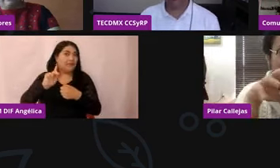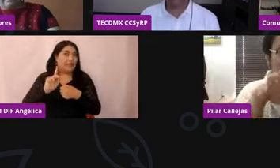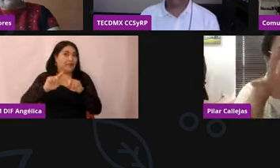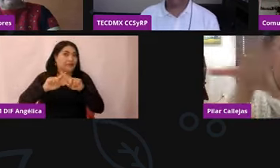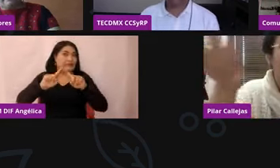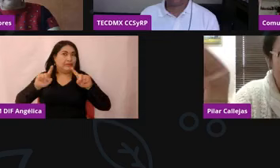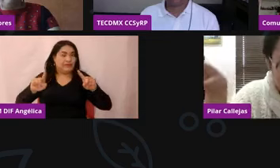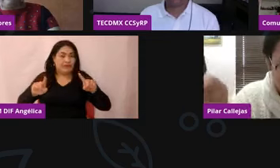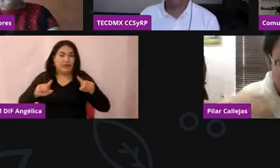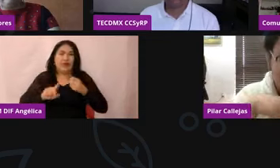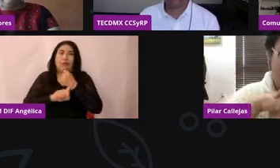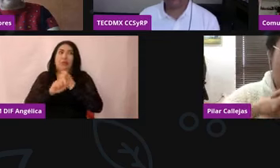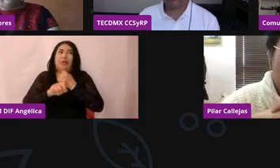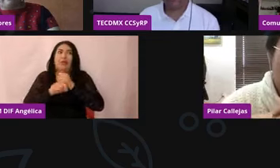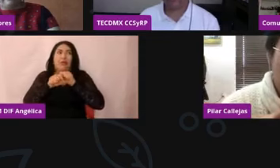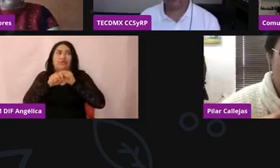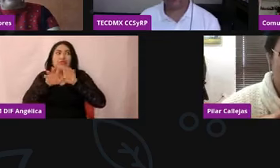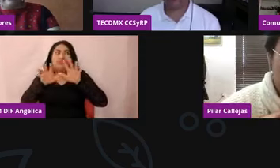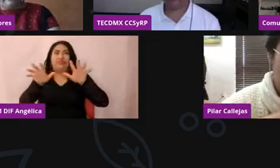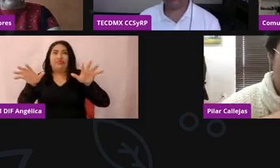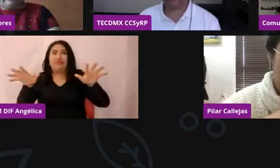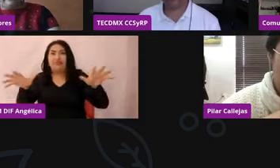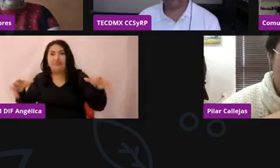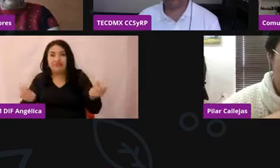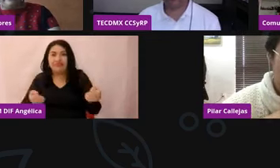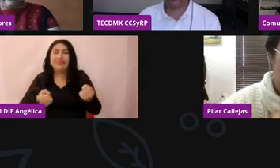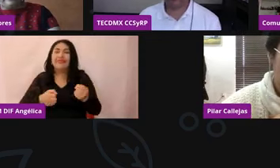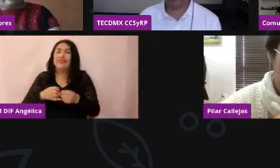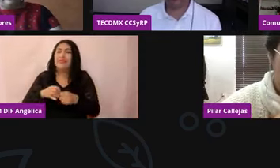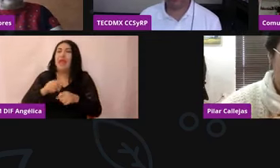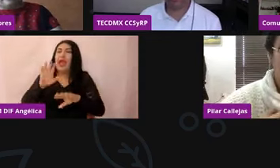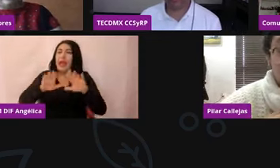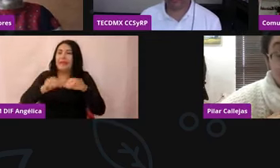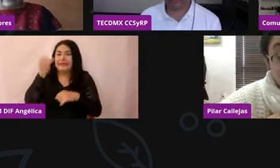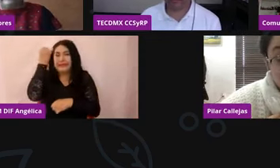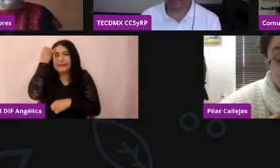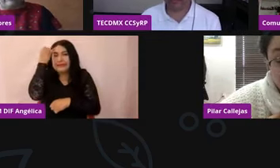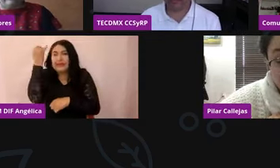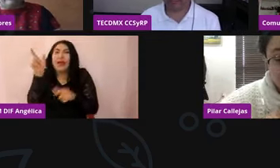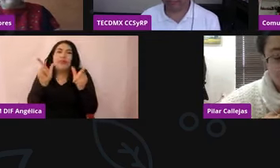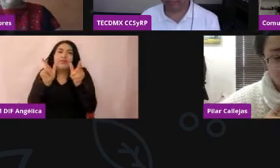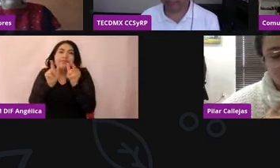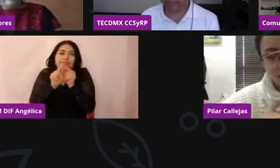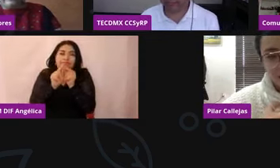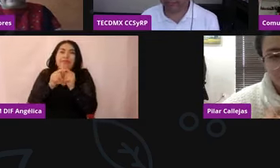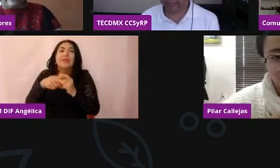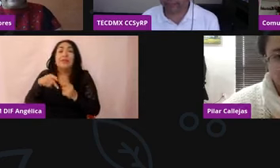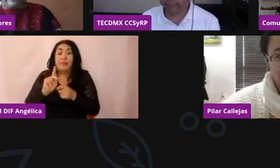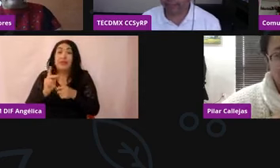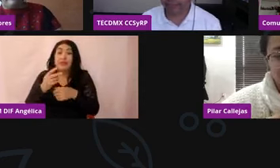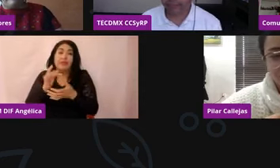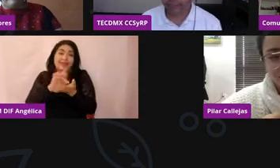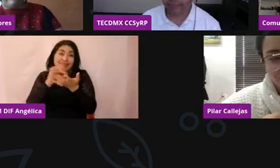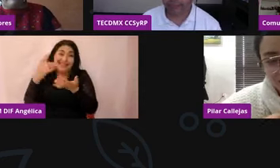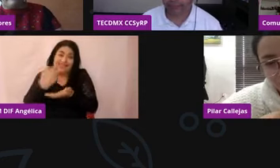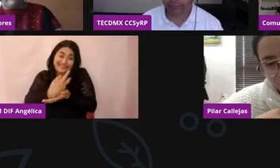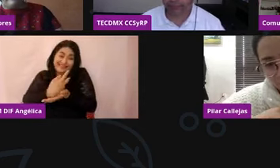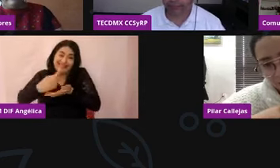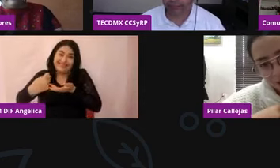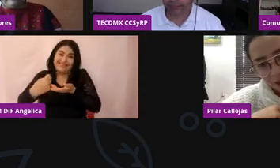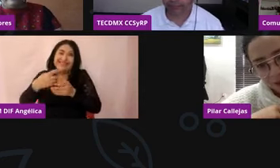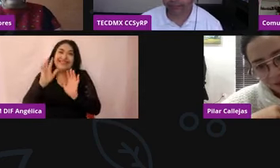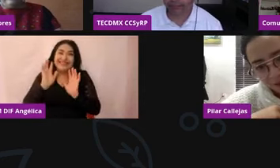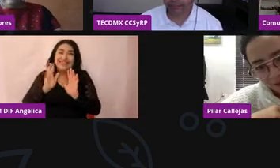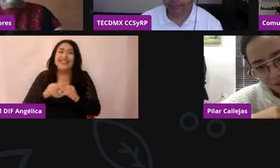y pareciera que todos tenemos una idea muy en general de lo mismo. Pero muchas gracias por la invitación. Ya le digo, antes de que nada,